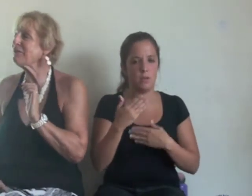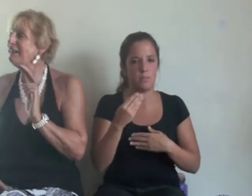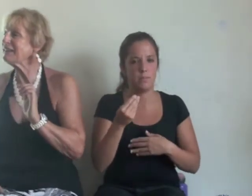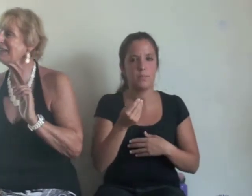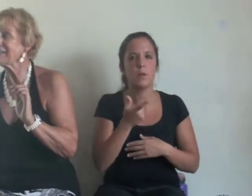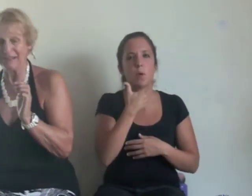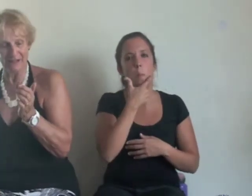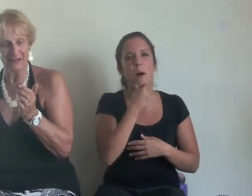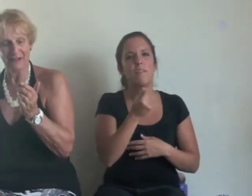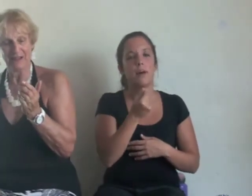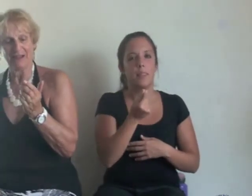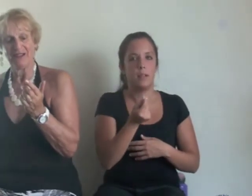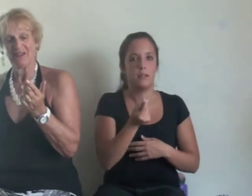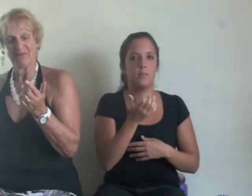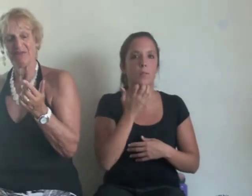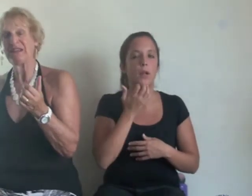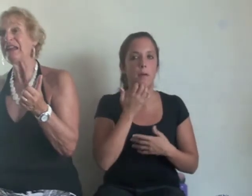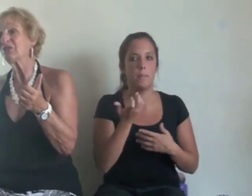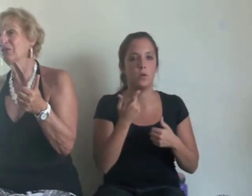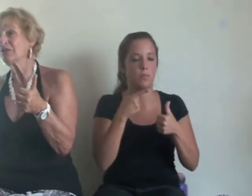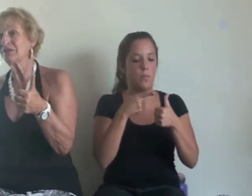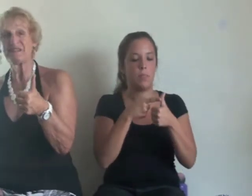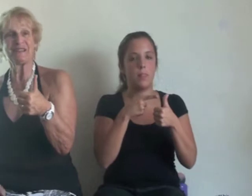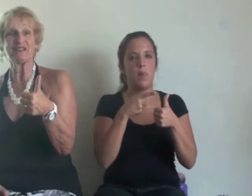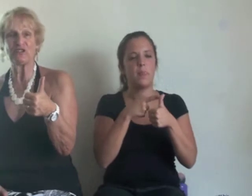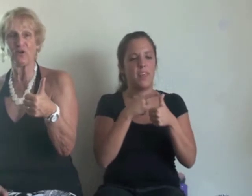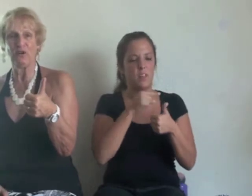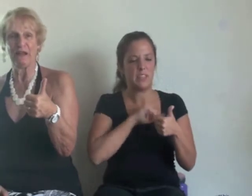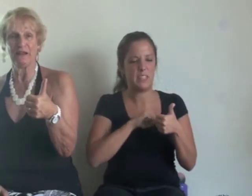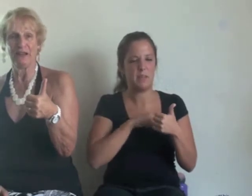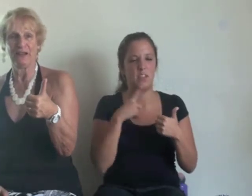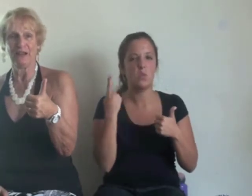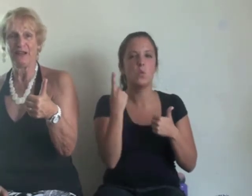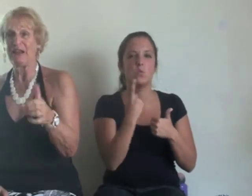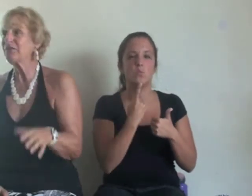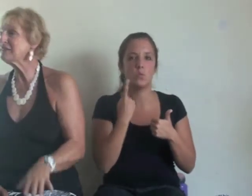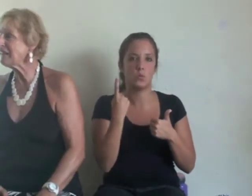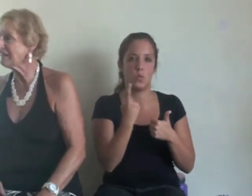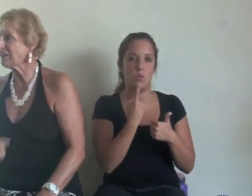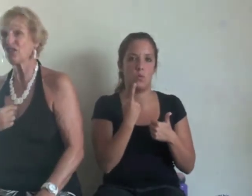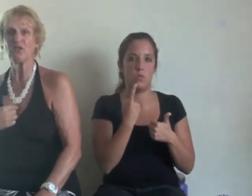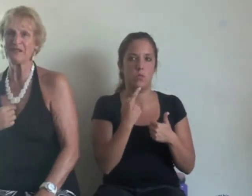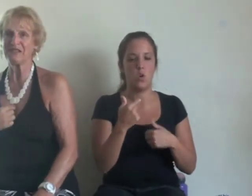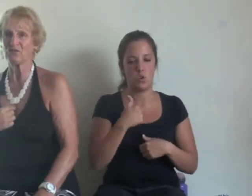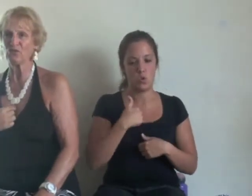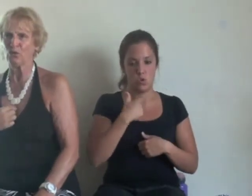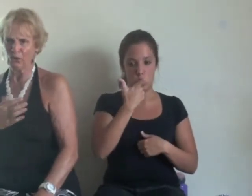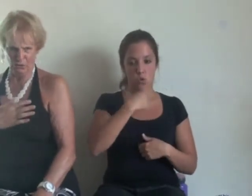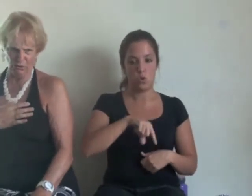fácil decir, mi dedo se siente solo, en vez de decir, yo me siento solo. Yo,